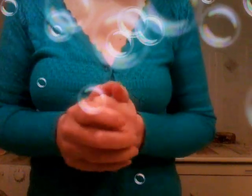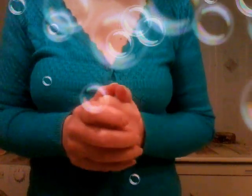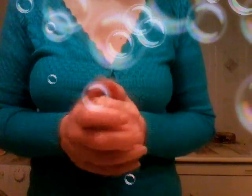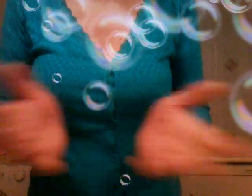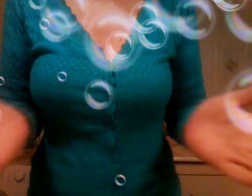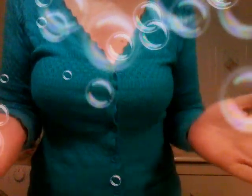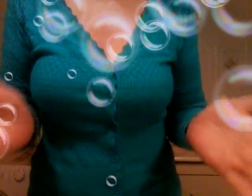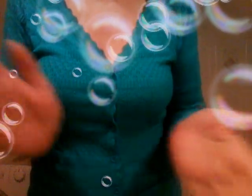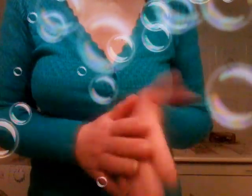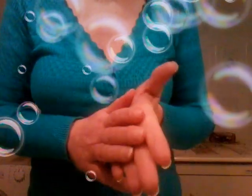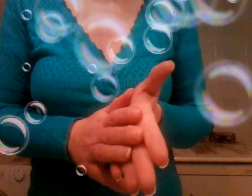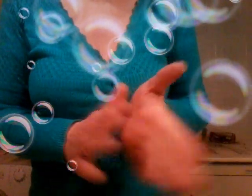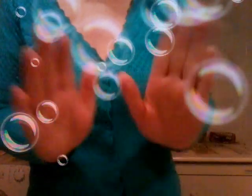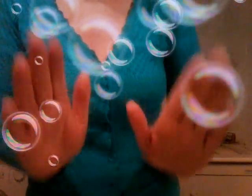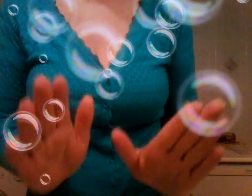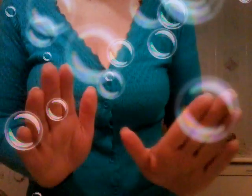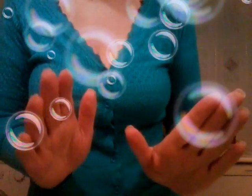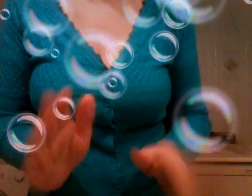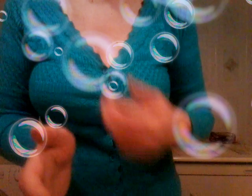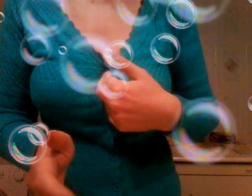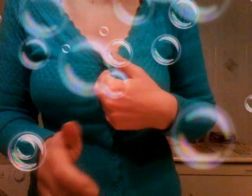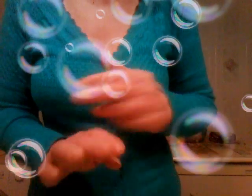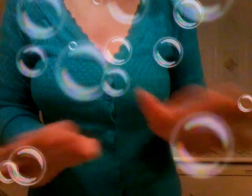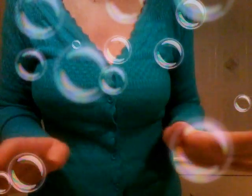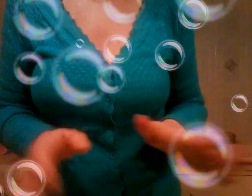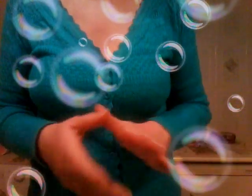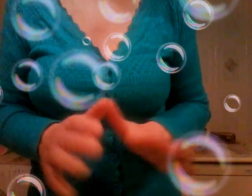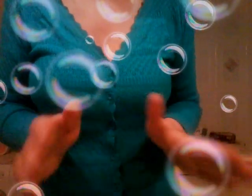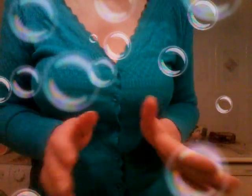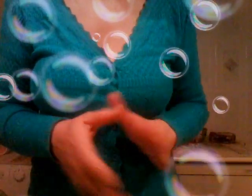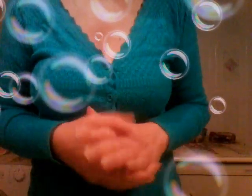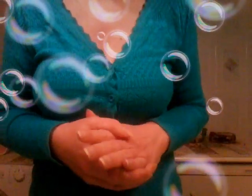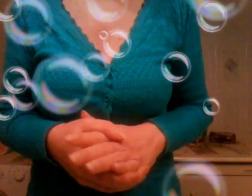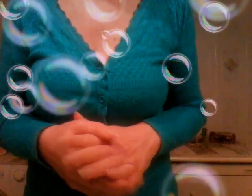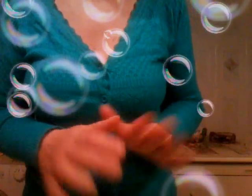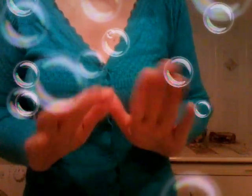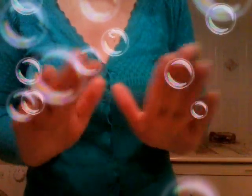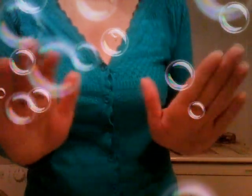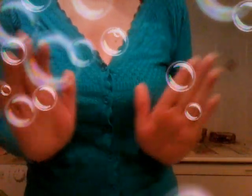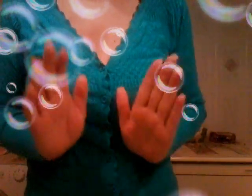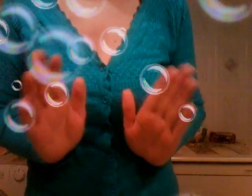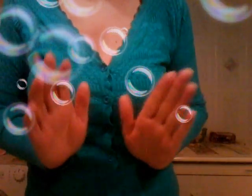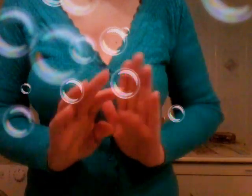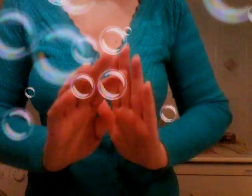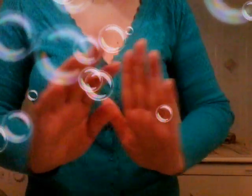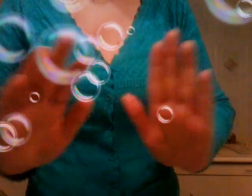a me fate che vuoi la vita vostra io io già fa voi dite sono parassita io bene fatto la mia vita ho fatto quello che